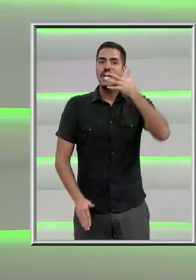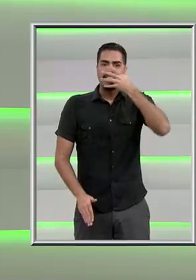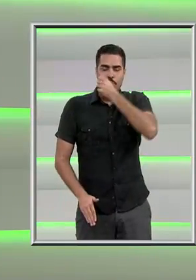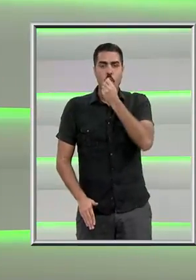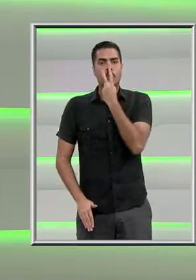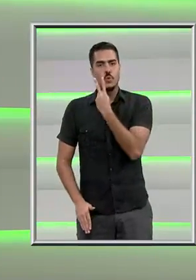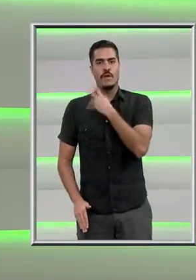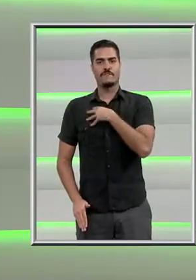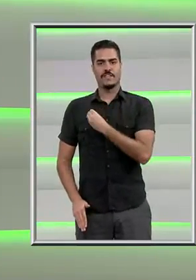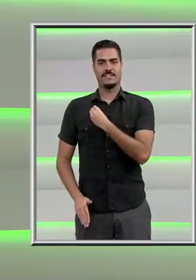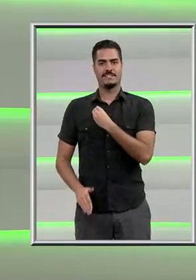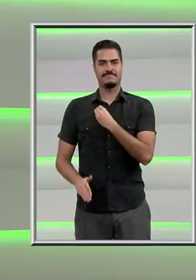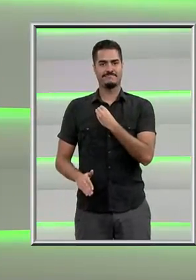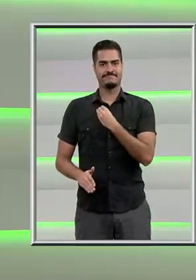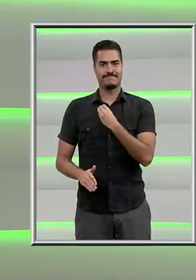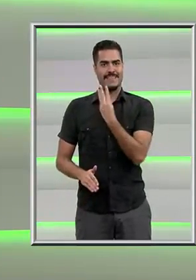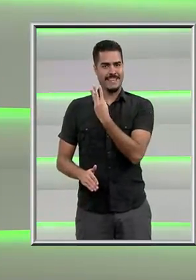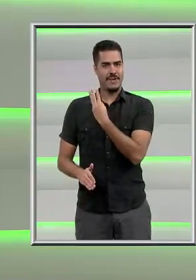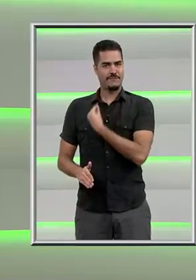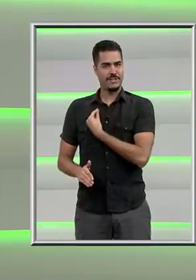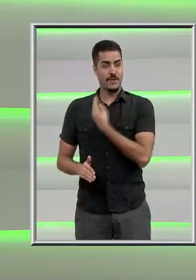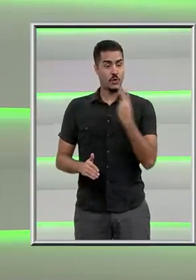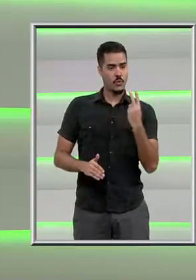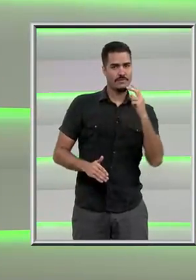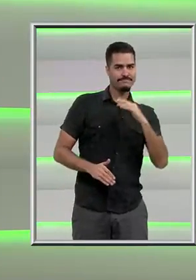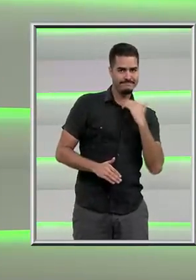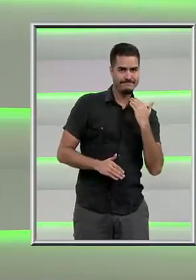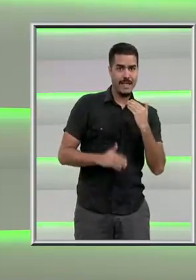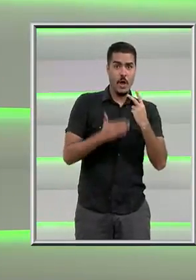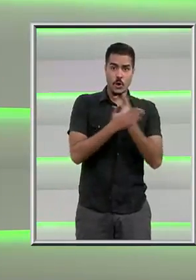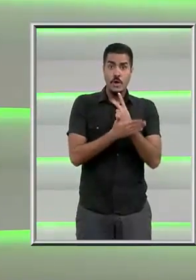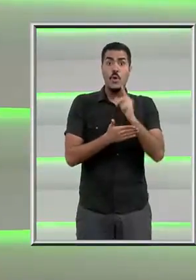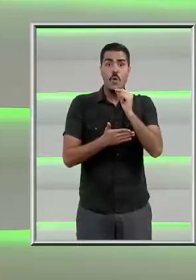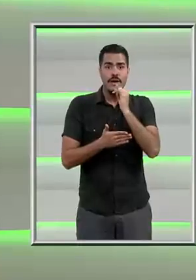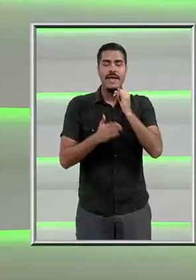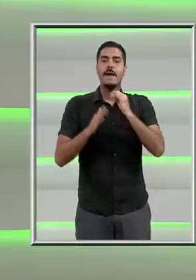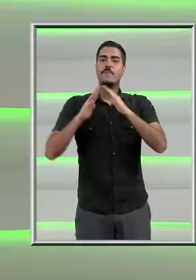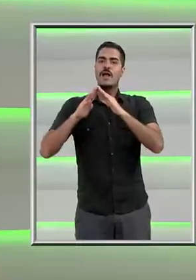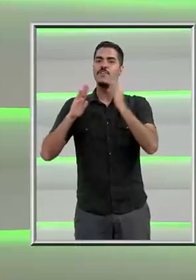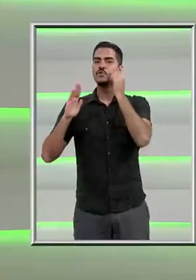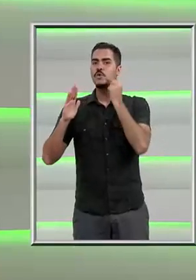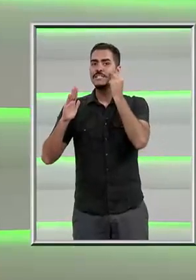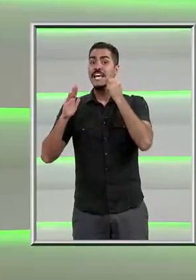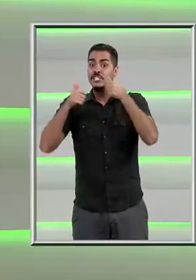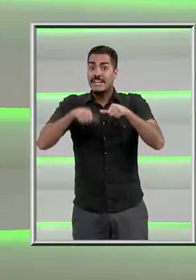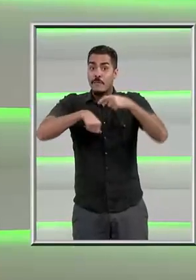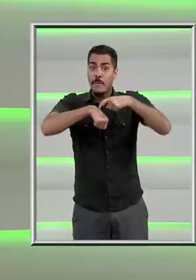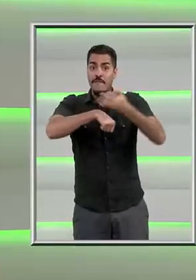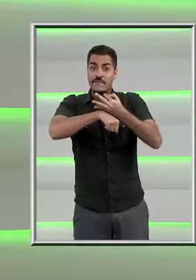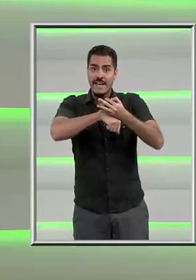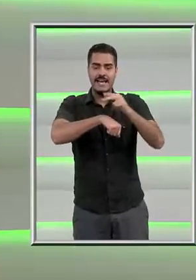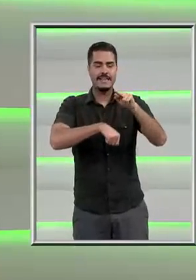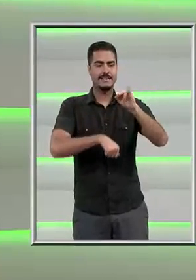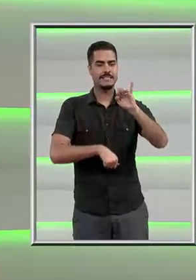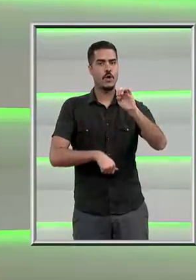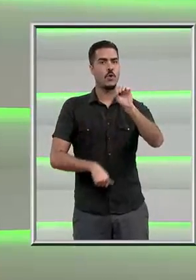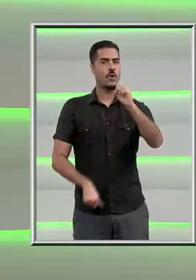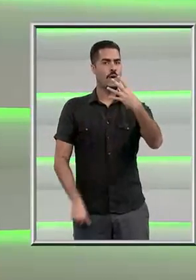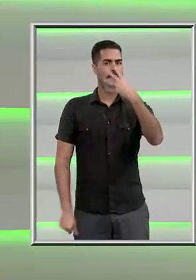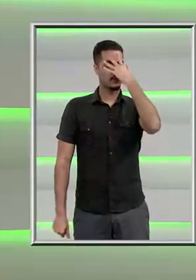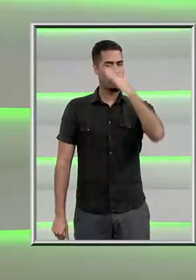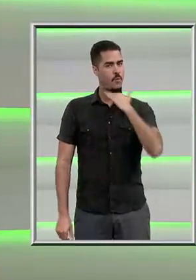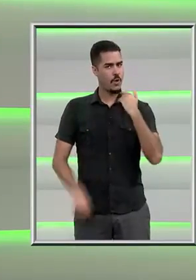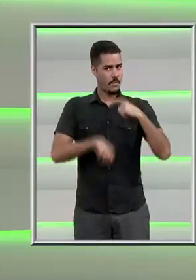filhas do casal. Eles moravam na Suíça e passavam as férias em Nice. 84 pessoas morreram no atentado.